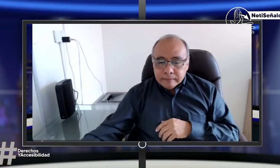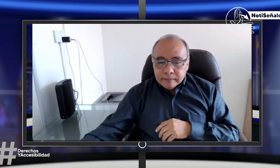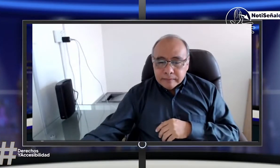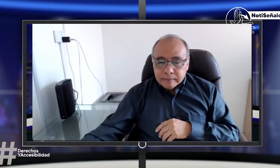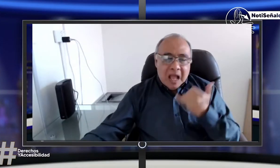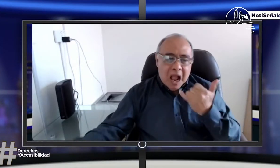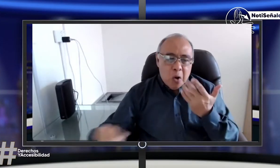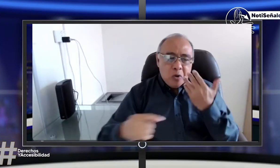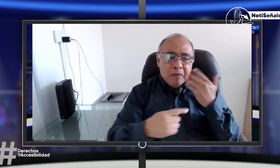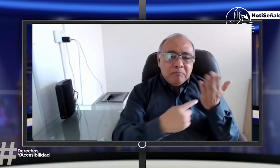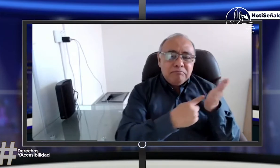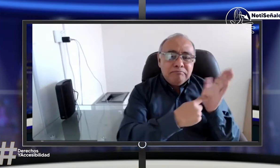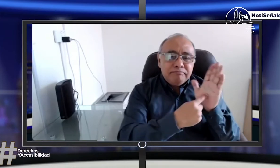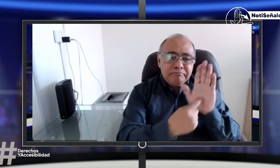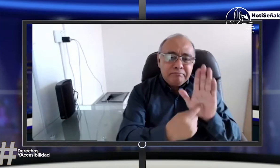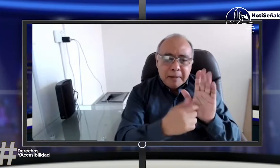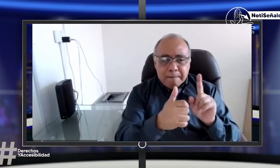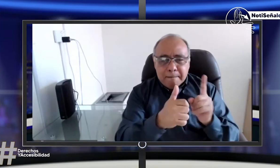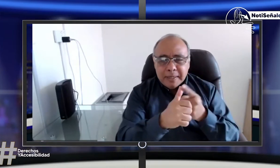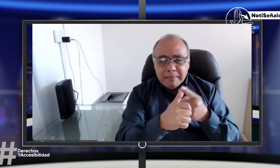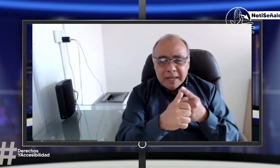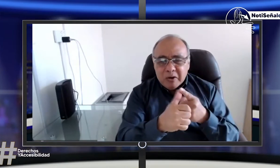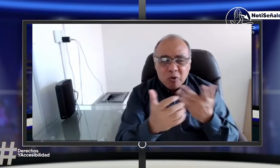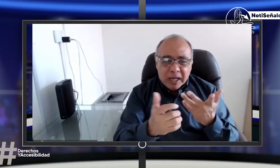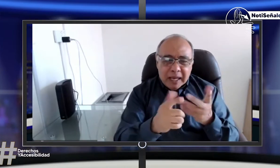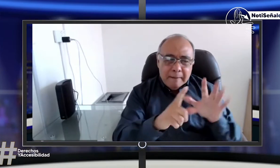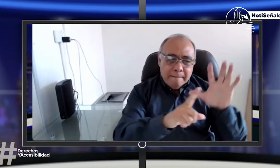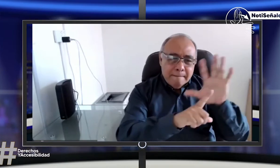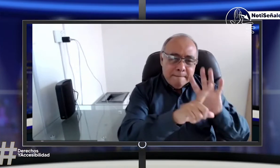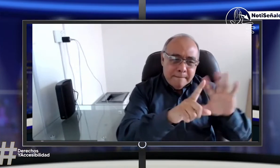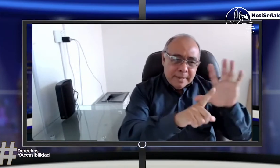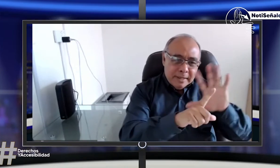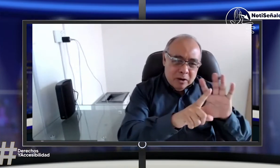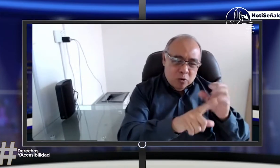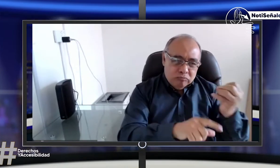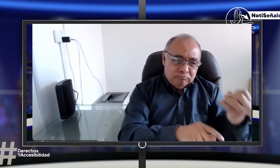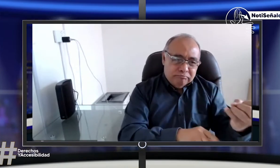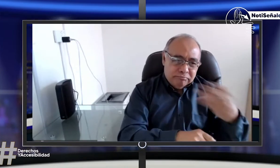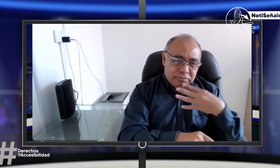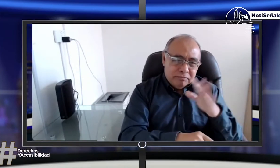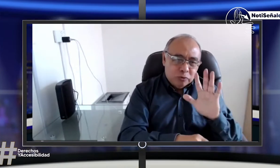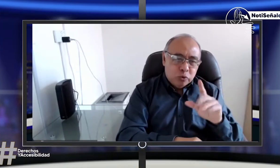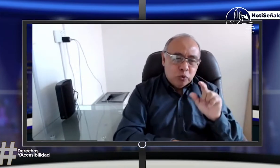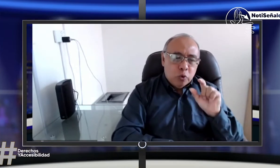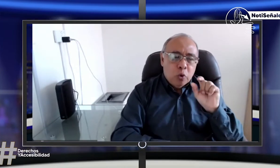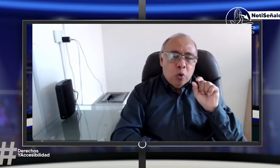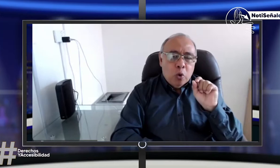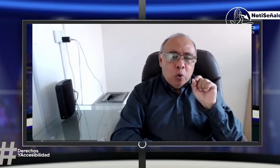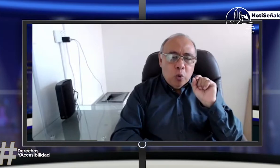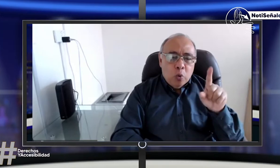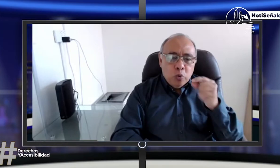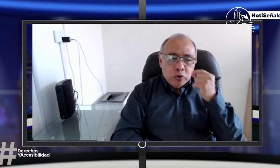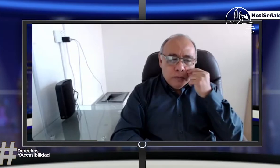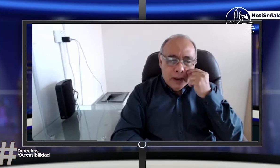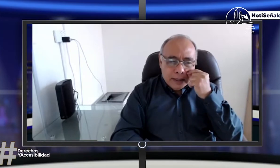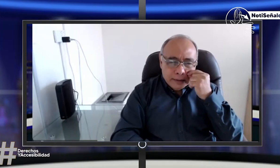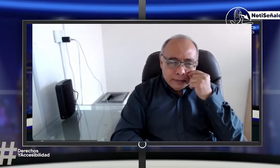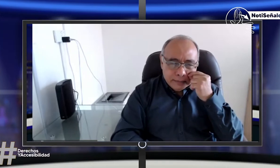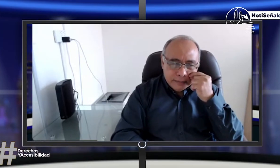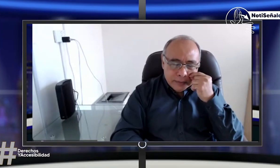Ahora bien, queremos también mostrarles el video que nos ha mandado Luzmari,